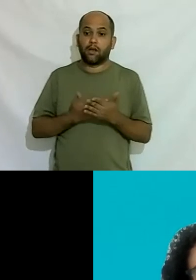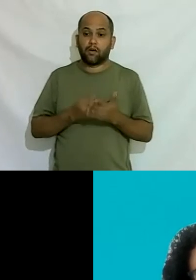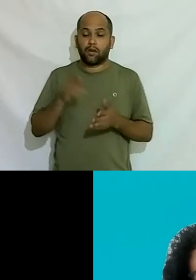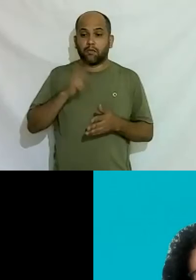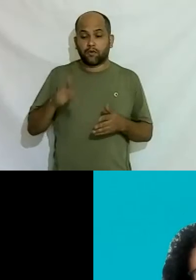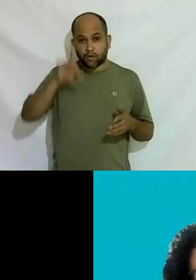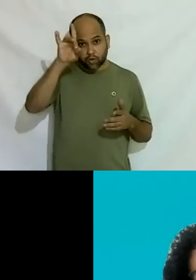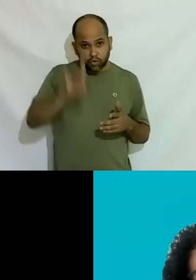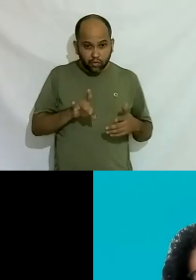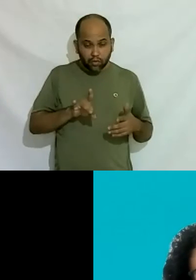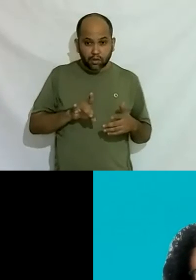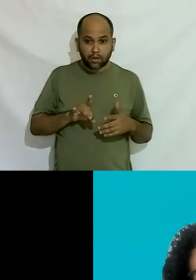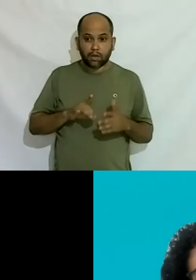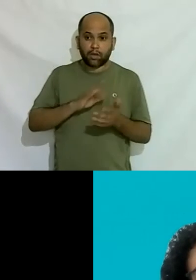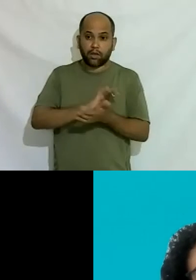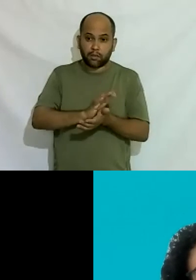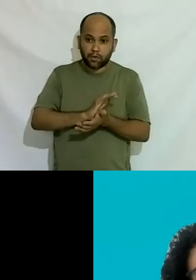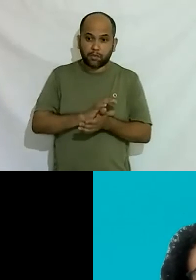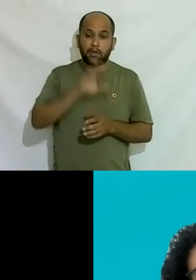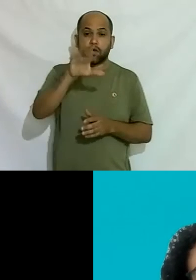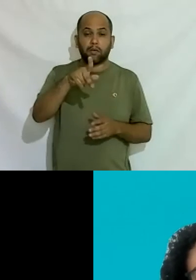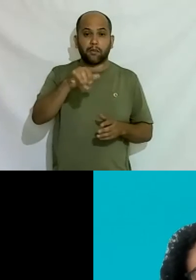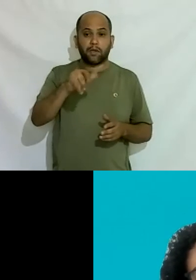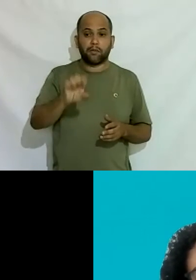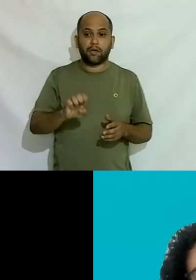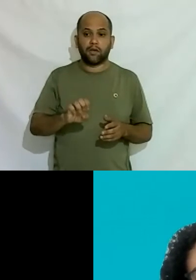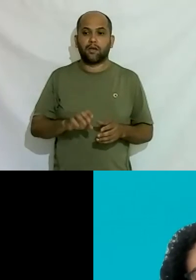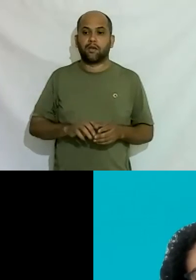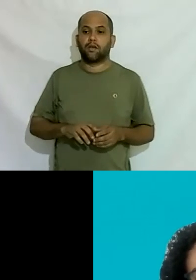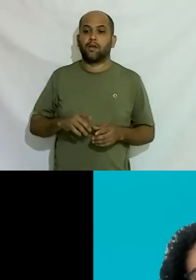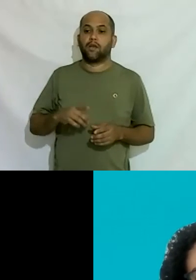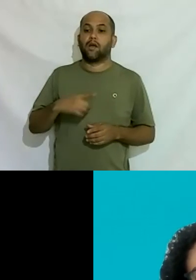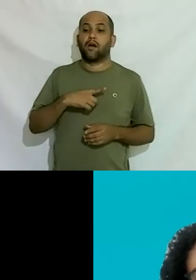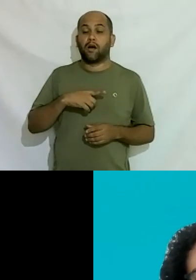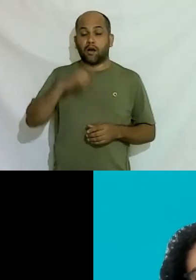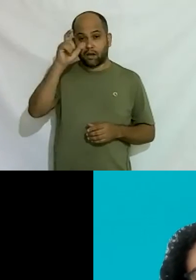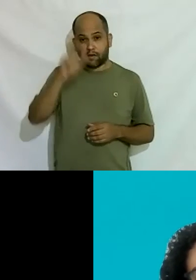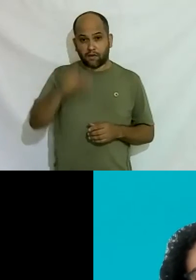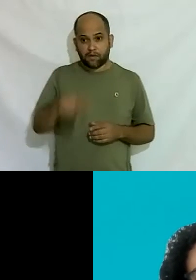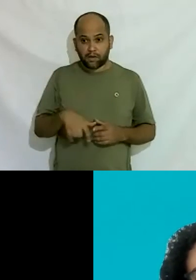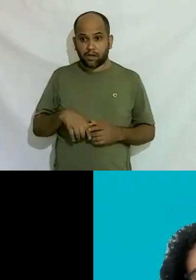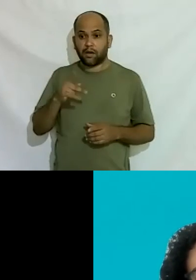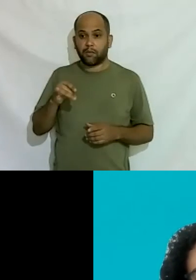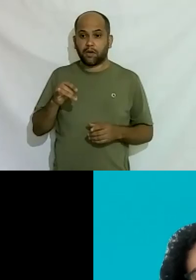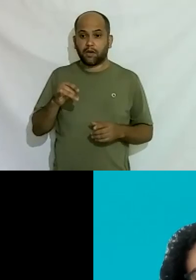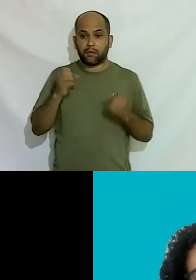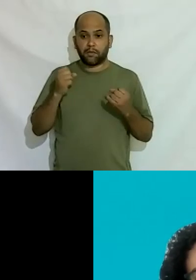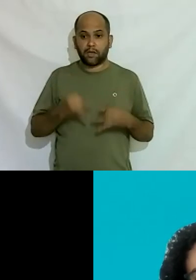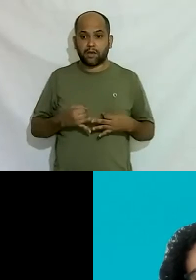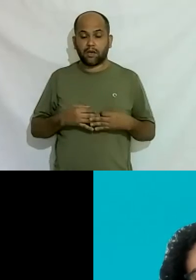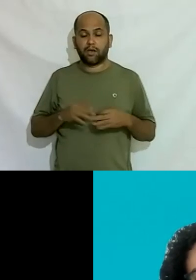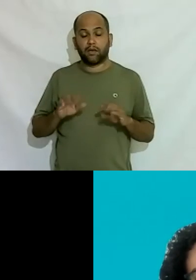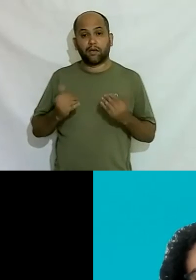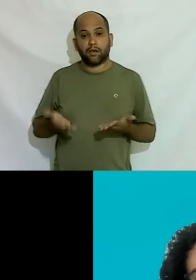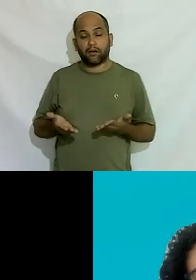diretora reprime chama os pais e fala olha mas é muito bichinha e o pai fala então assim